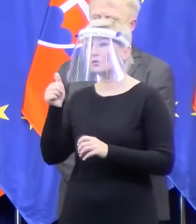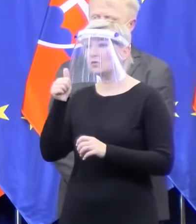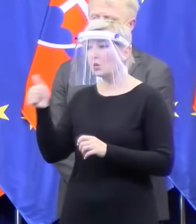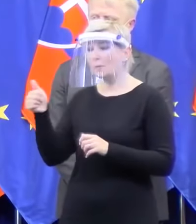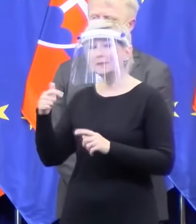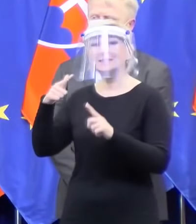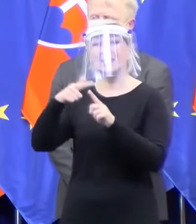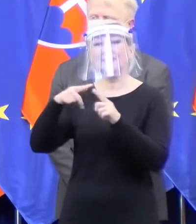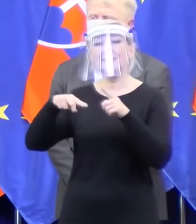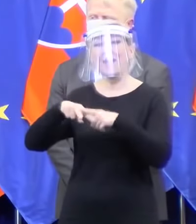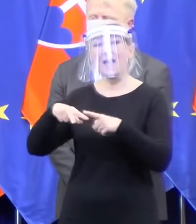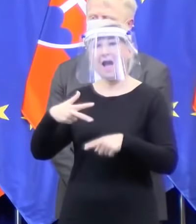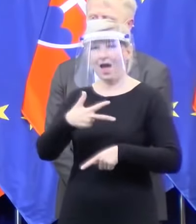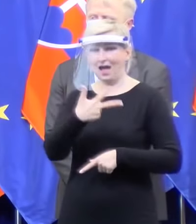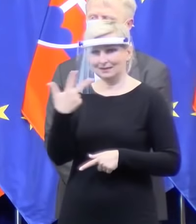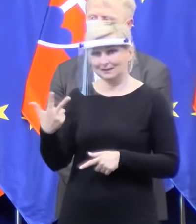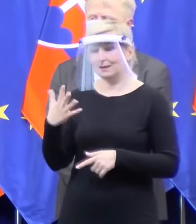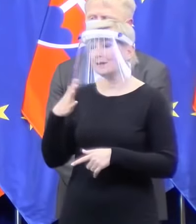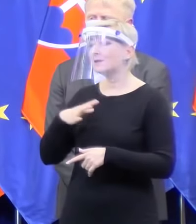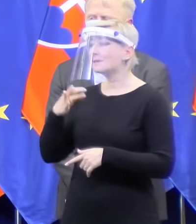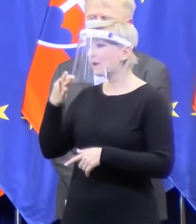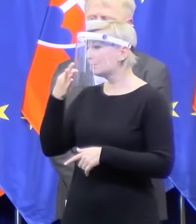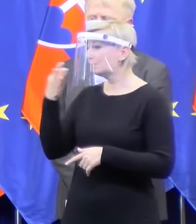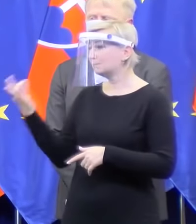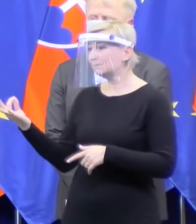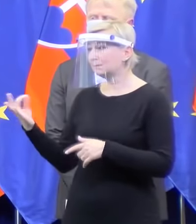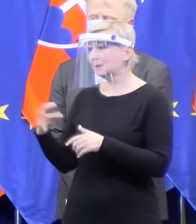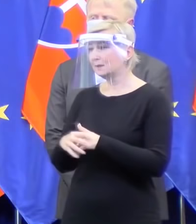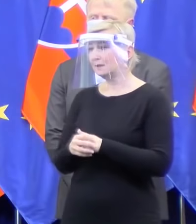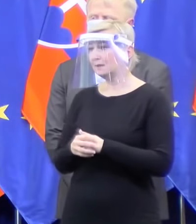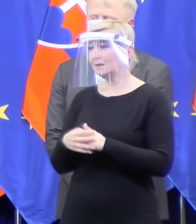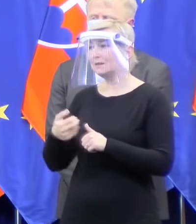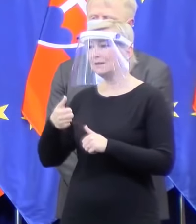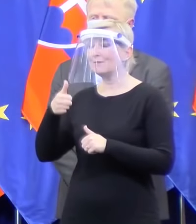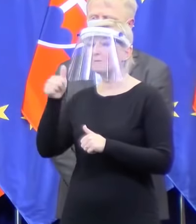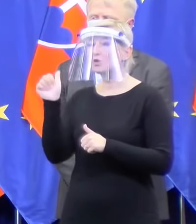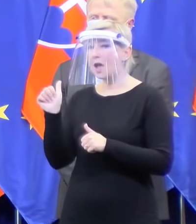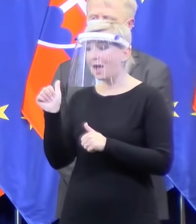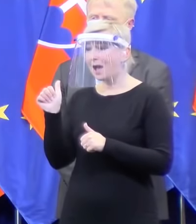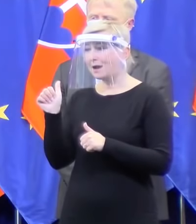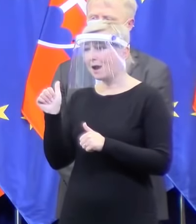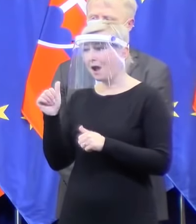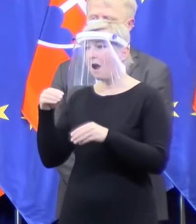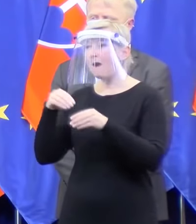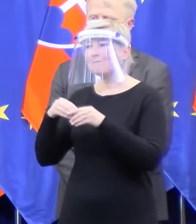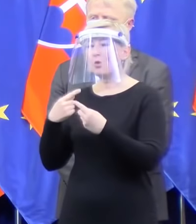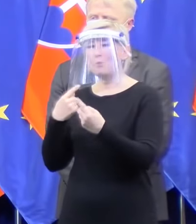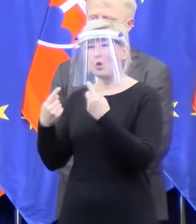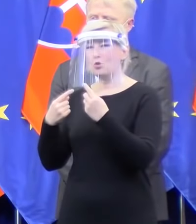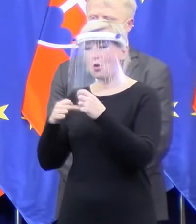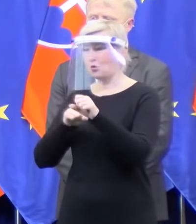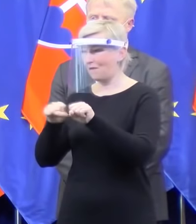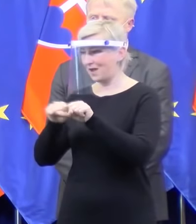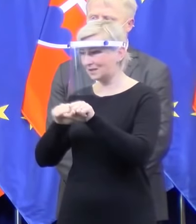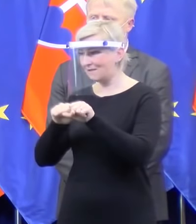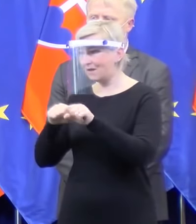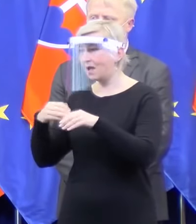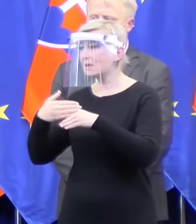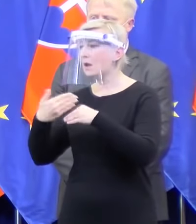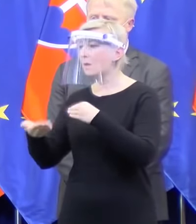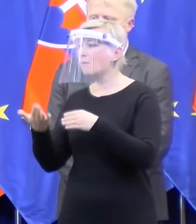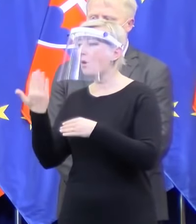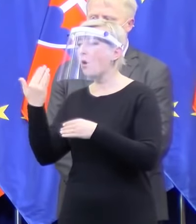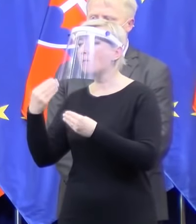Televízia T3. Chcem sa opýtať v súvislosti so včerajším ešte dňom. Po rokovaní vlády ste mali mať ešte poradu k tým